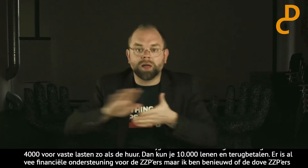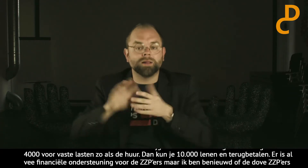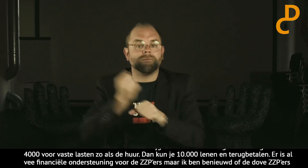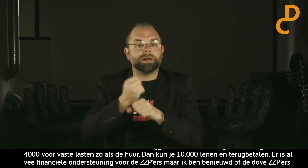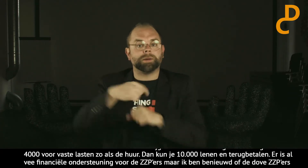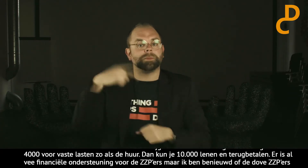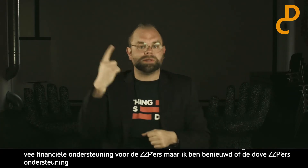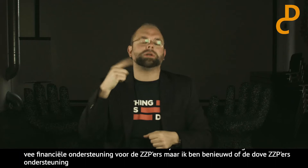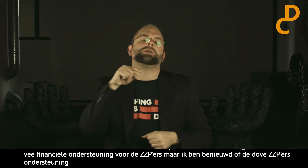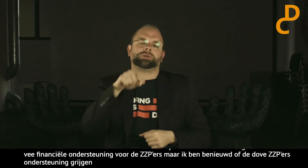ook dicht is.